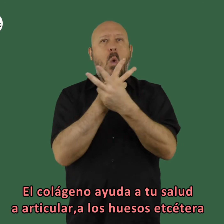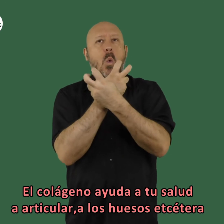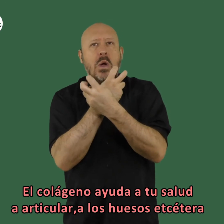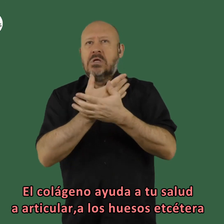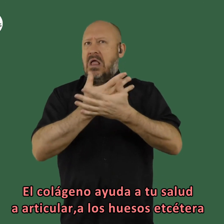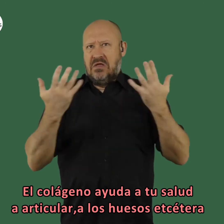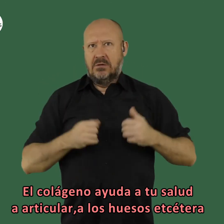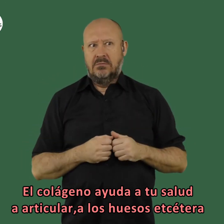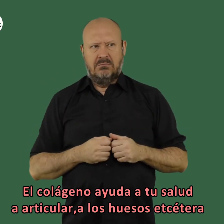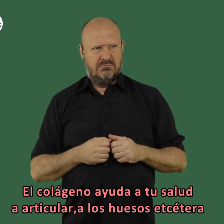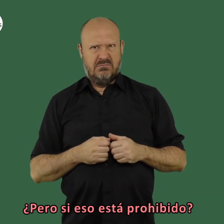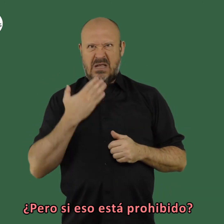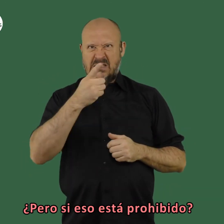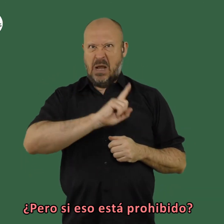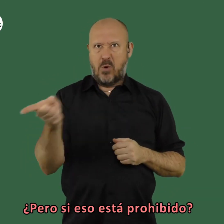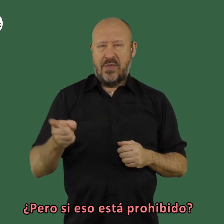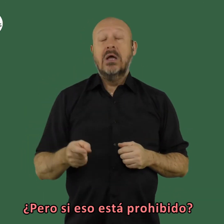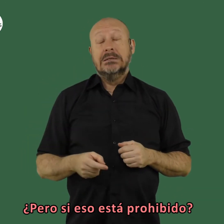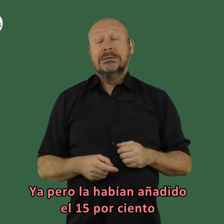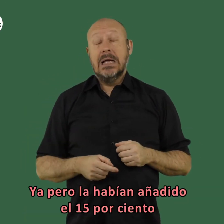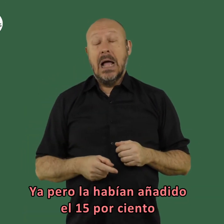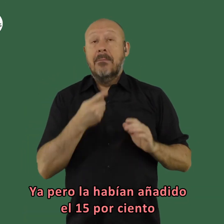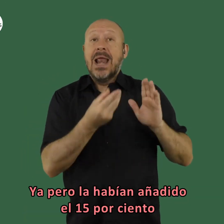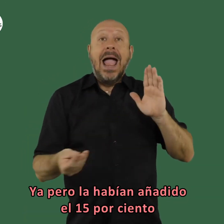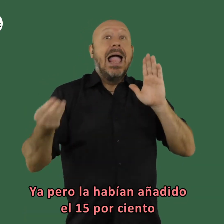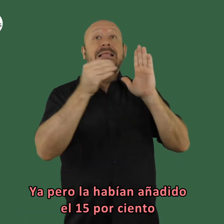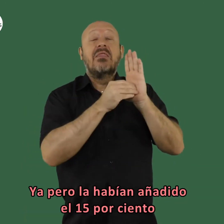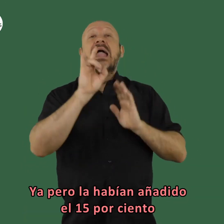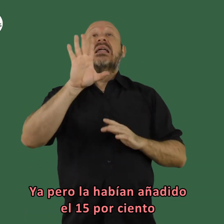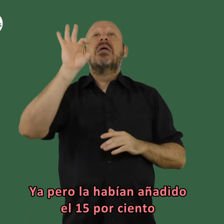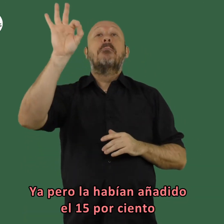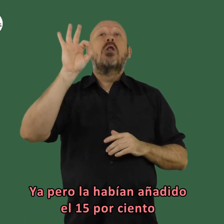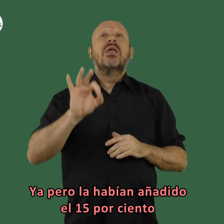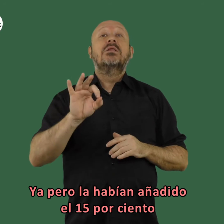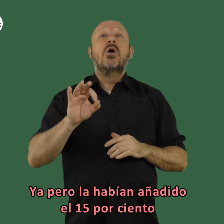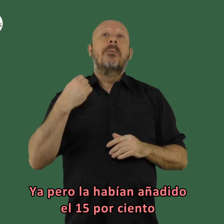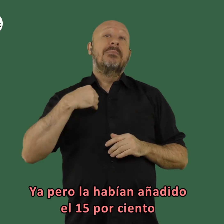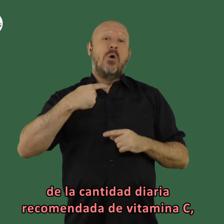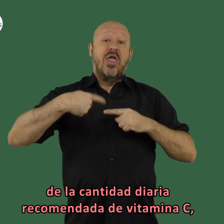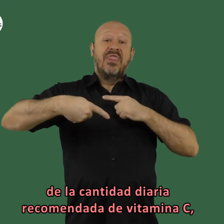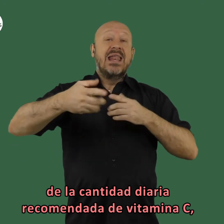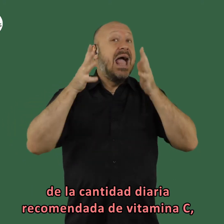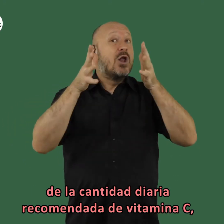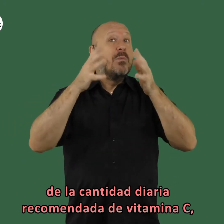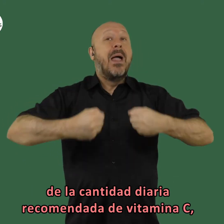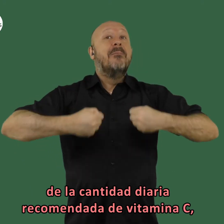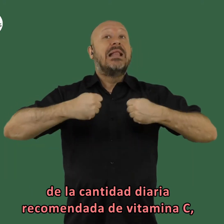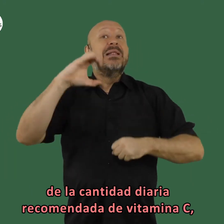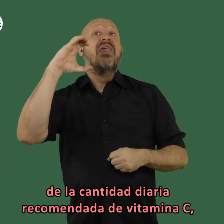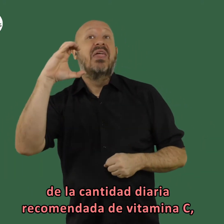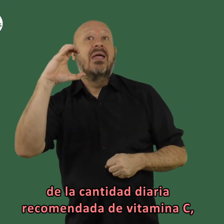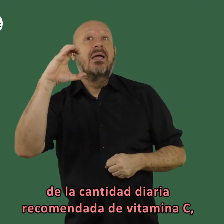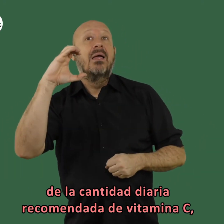articular a los huesos etcétera y pero si eso está prohibido ya pero le habían añadido el 15% de la cantidad diaria